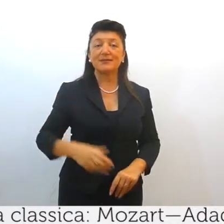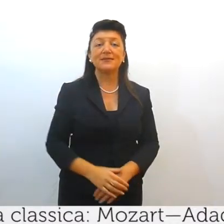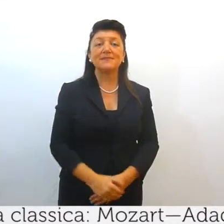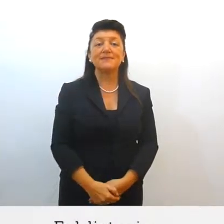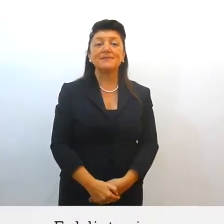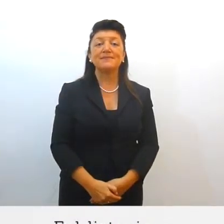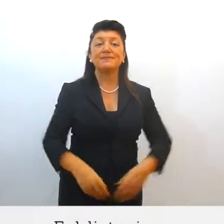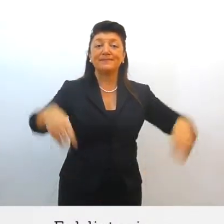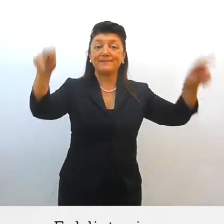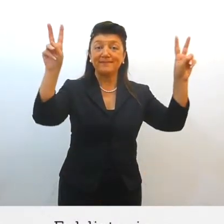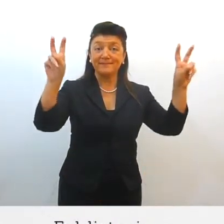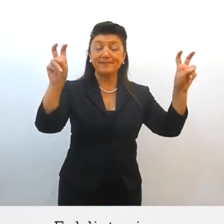Fal di storio